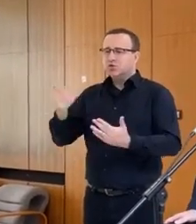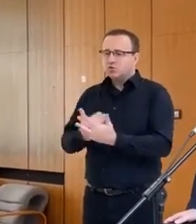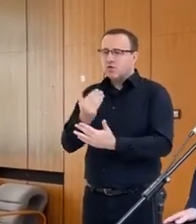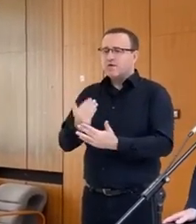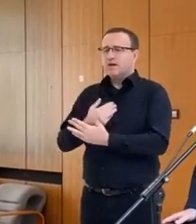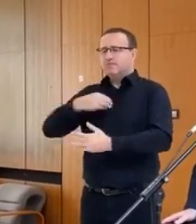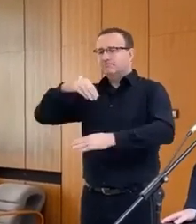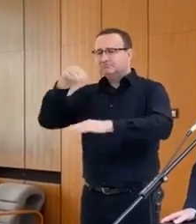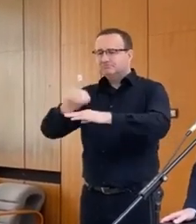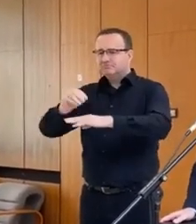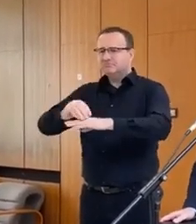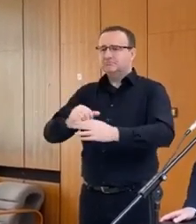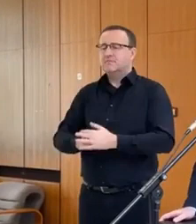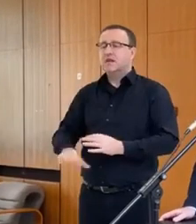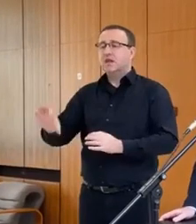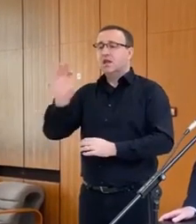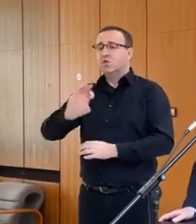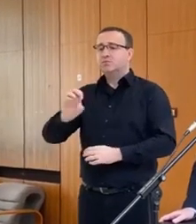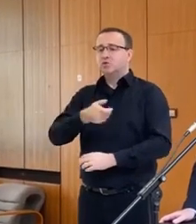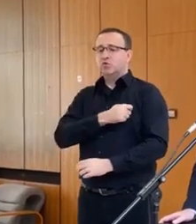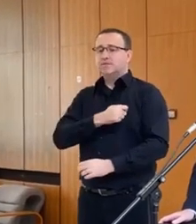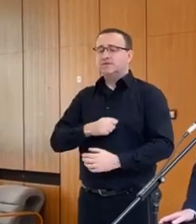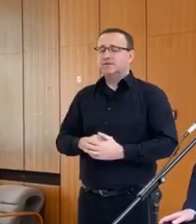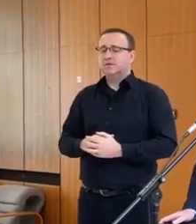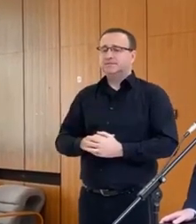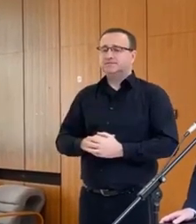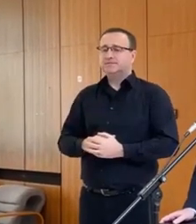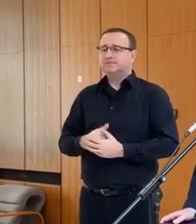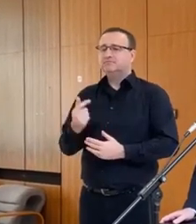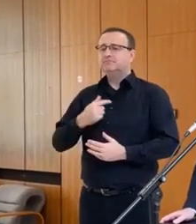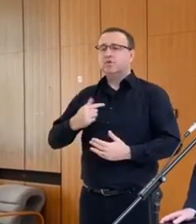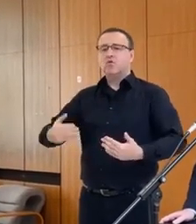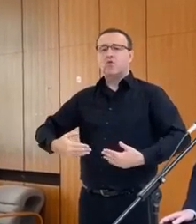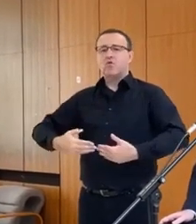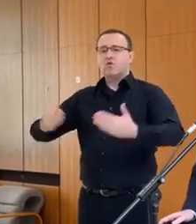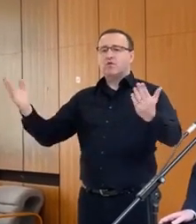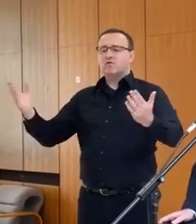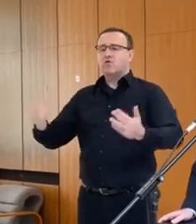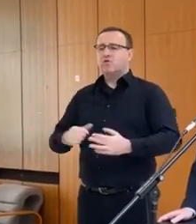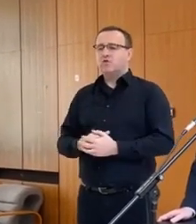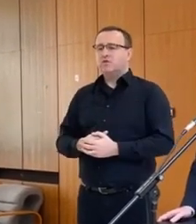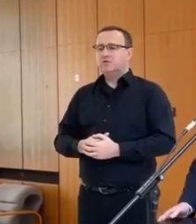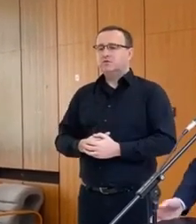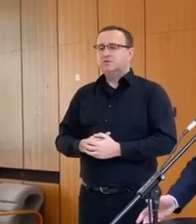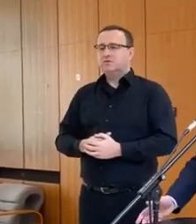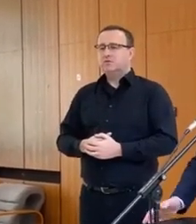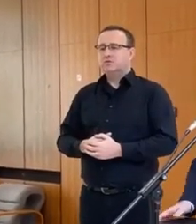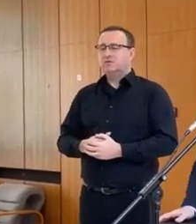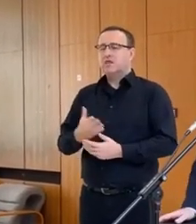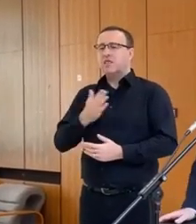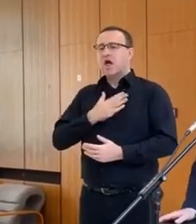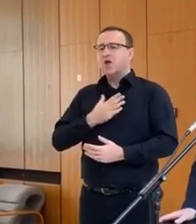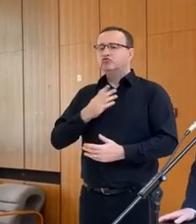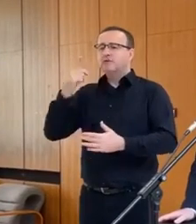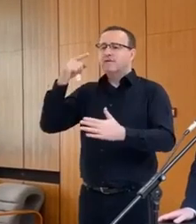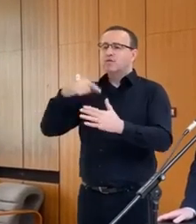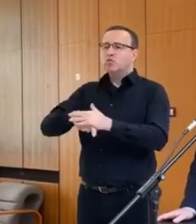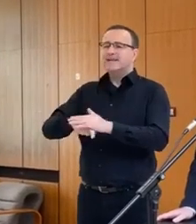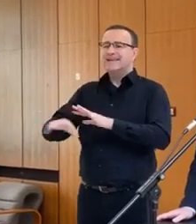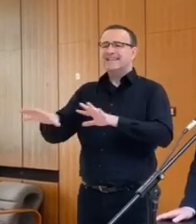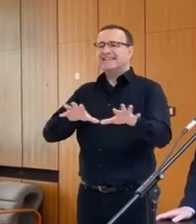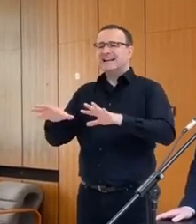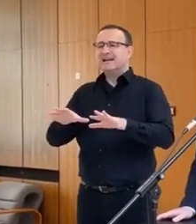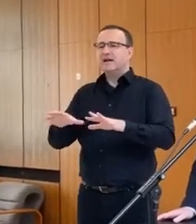pripomenul Európskej komisii, že otváranie nášho vnútorného